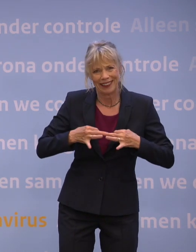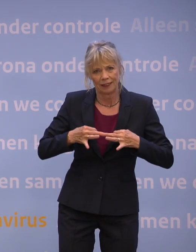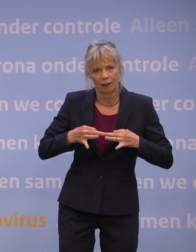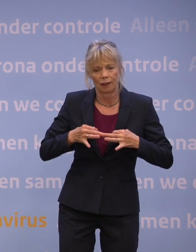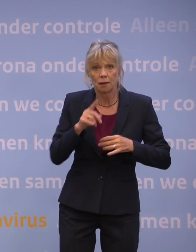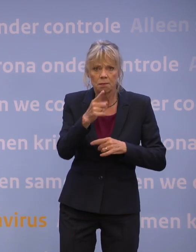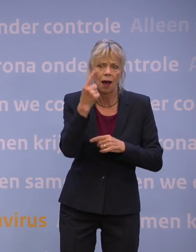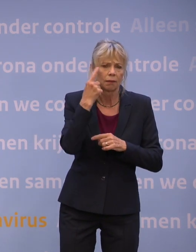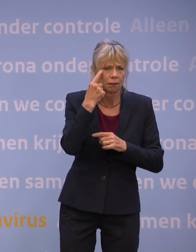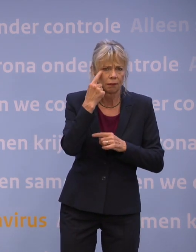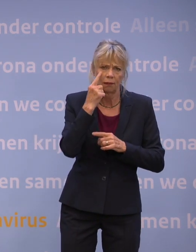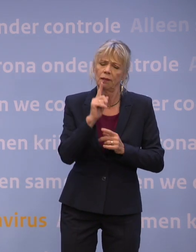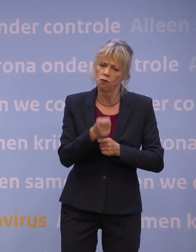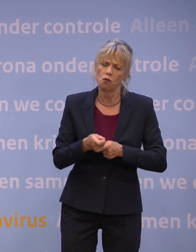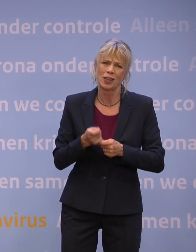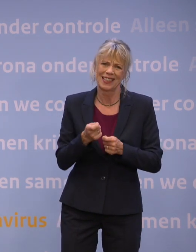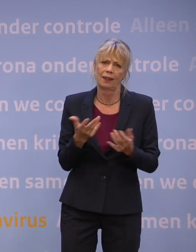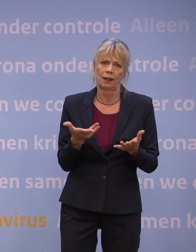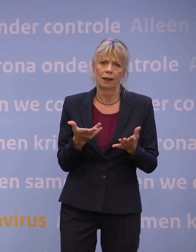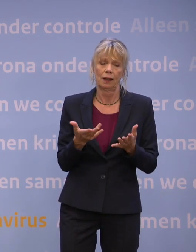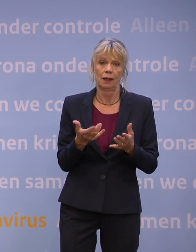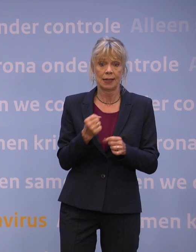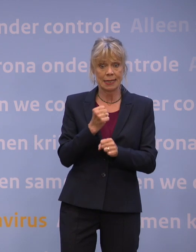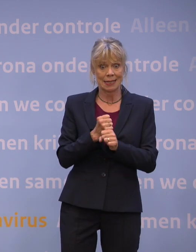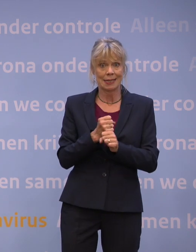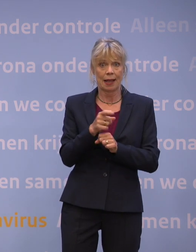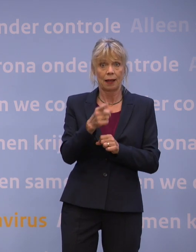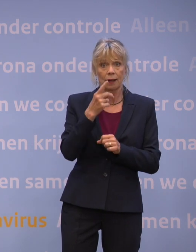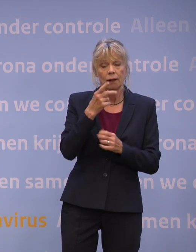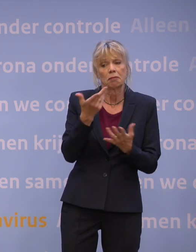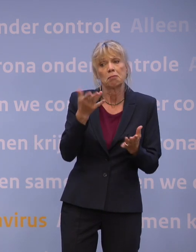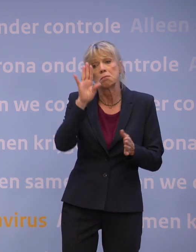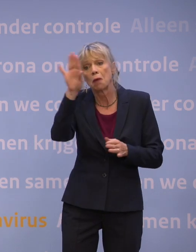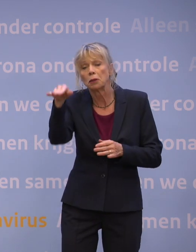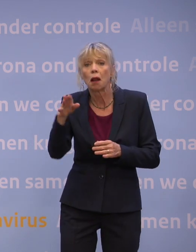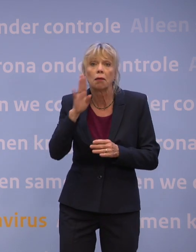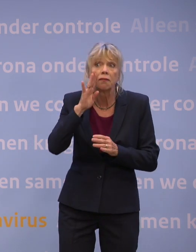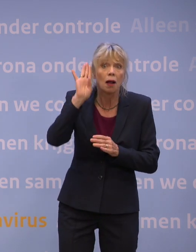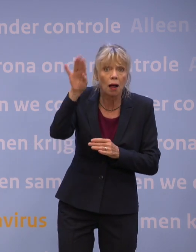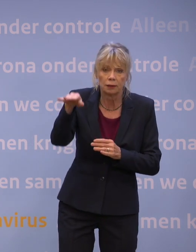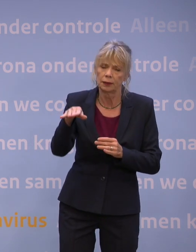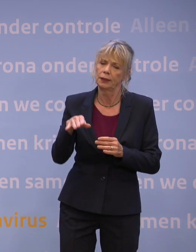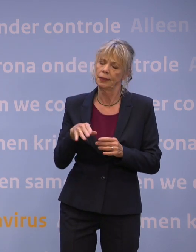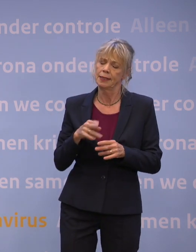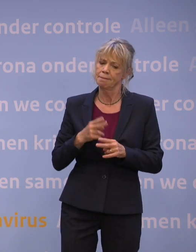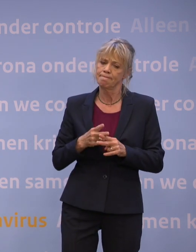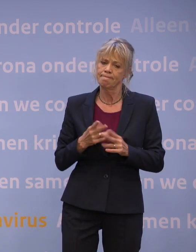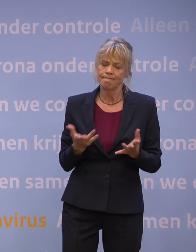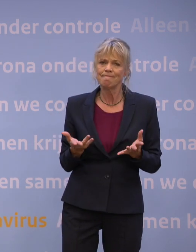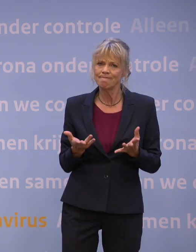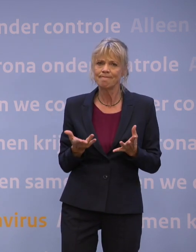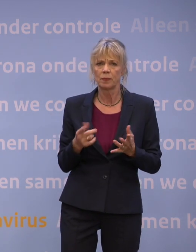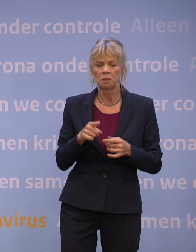en alert blijven. Zeker als u in het buitenland op vakantie gaat. Want het virus blijft